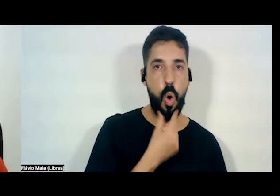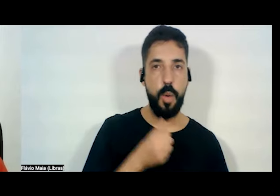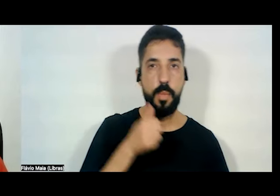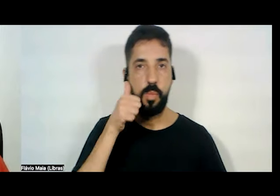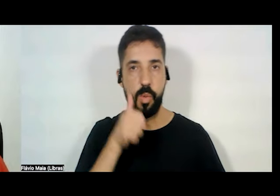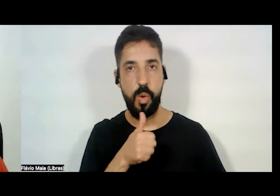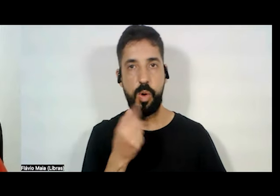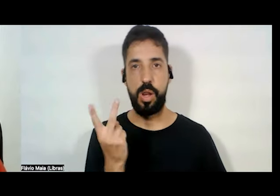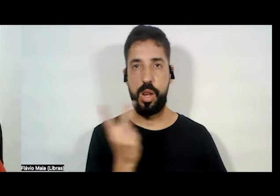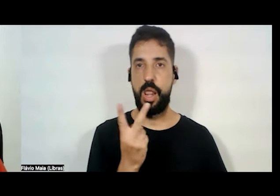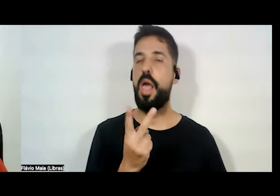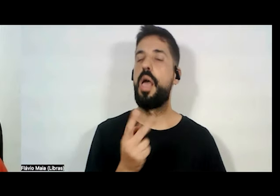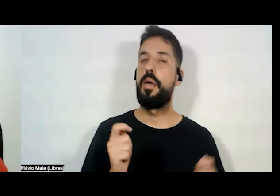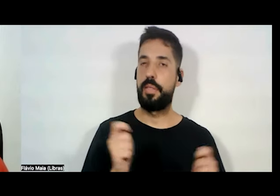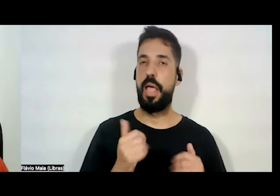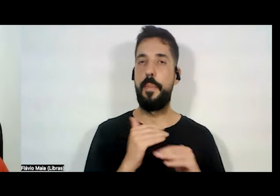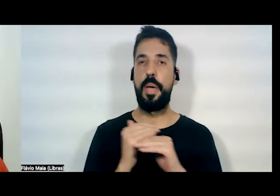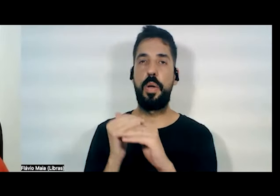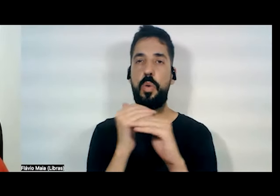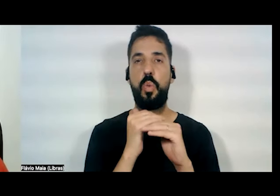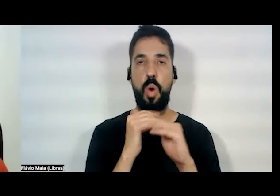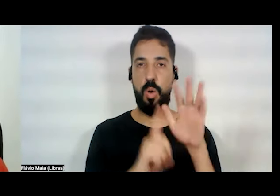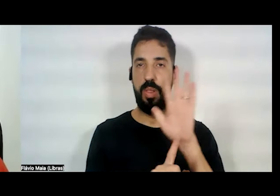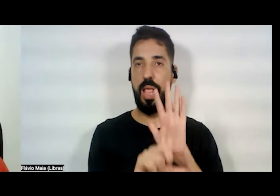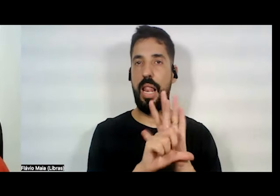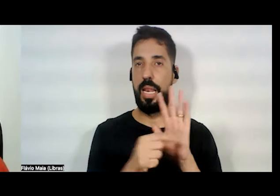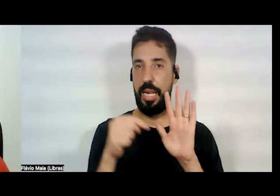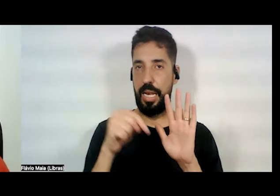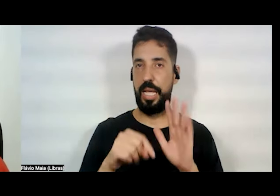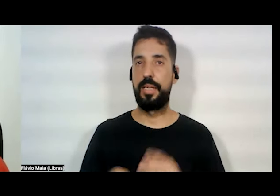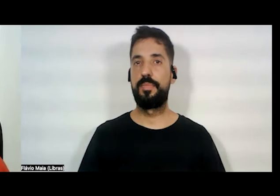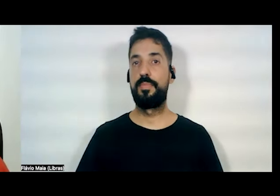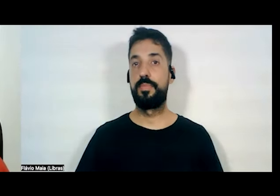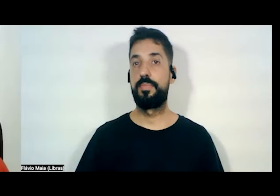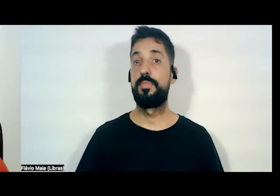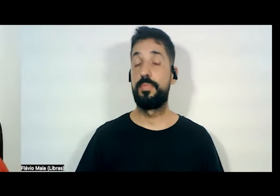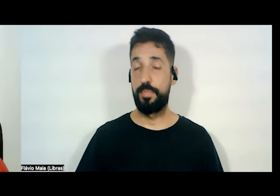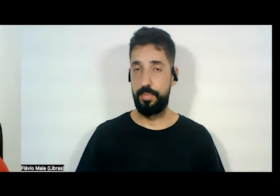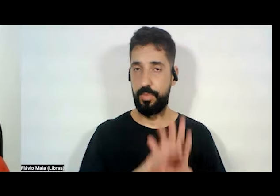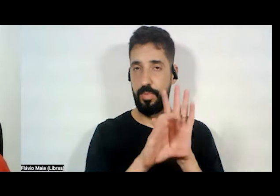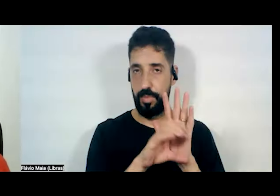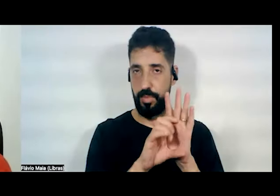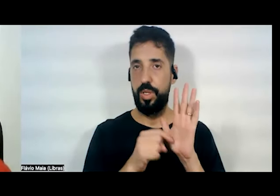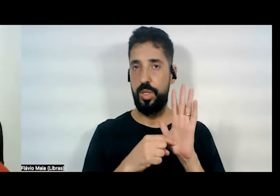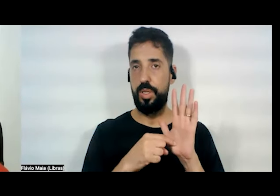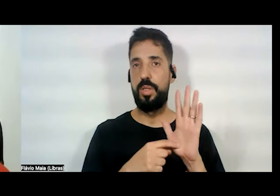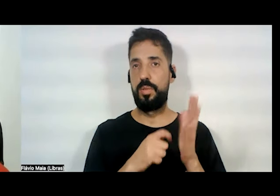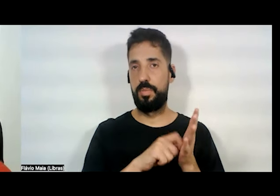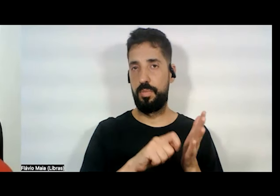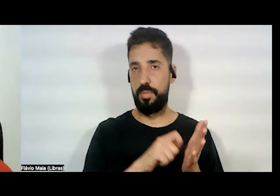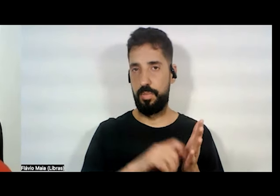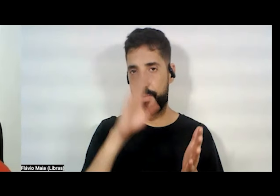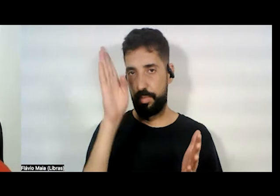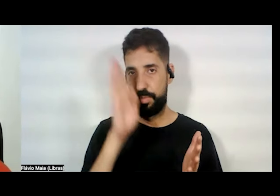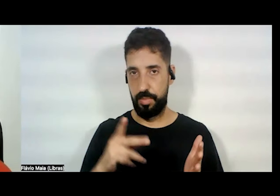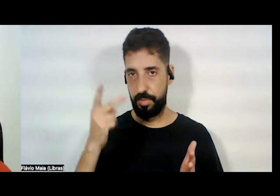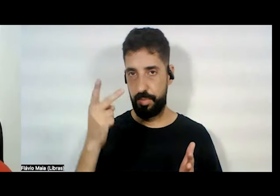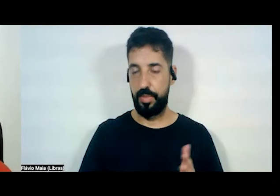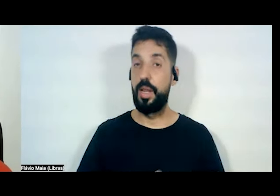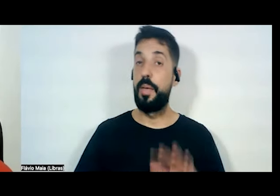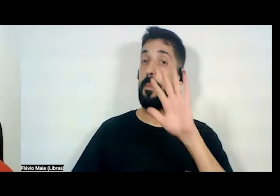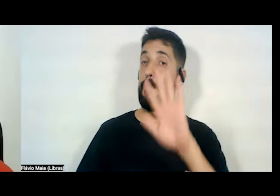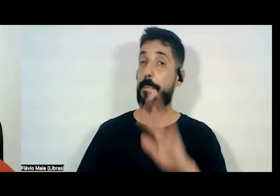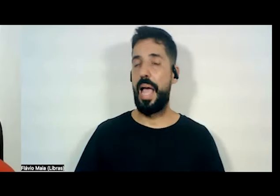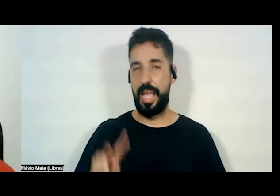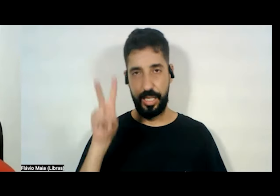ser iguais perante a lei, perante a Constituição brasileira. Agora, a história de luta